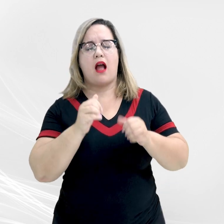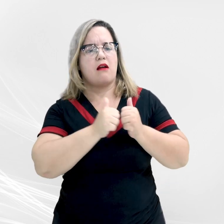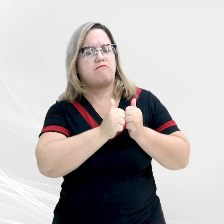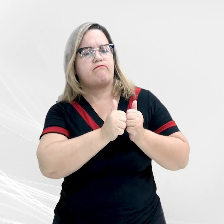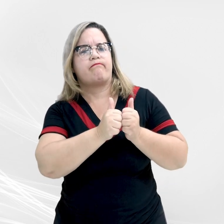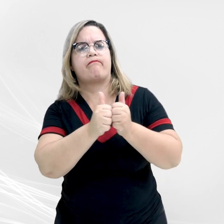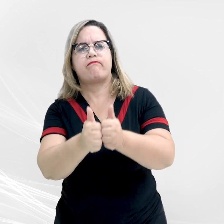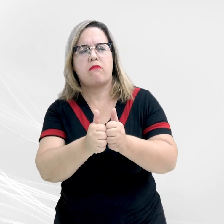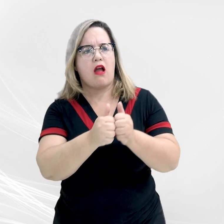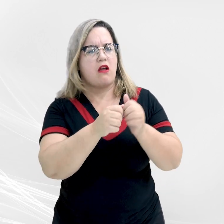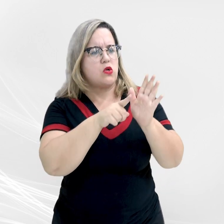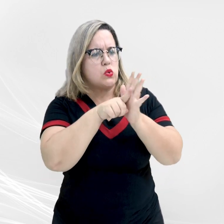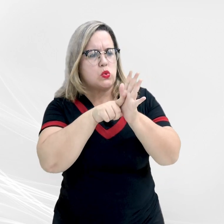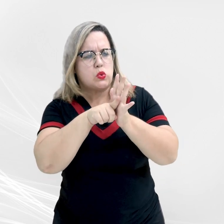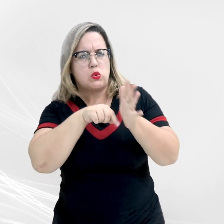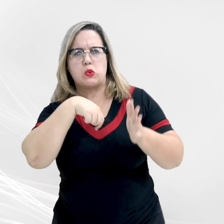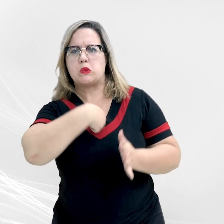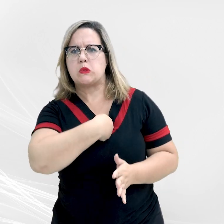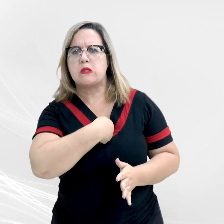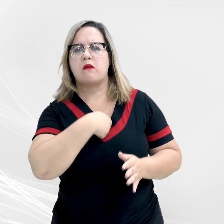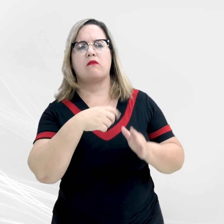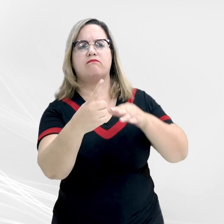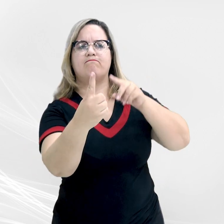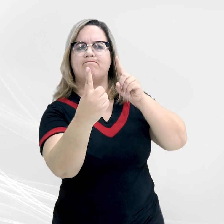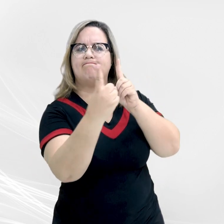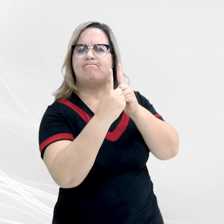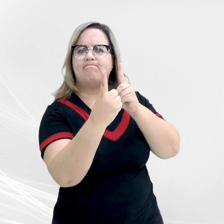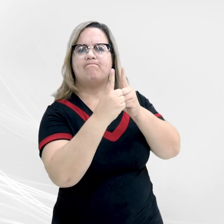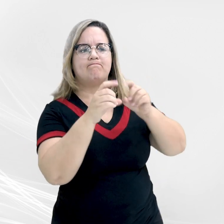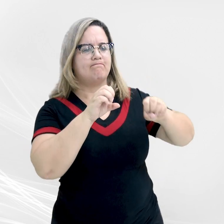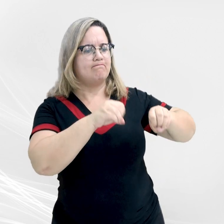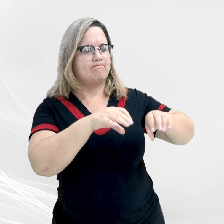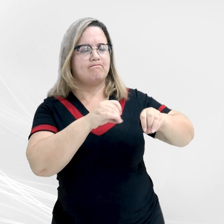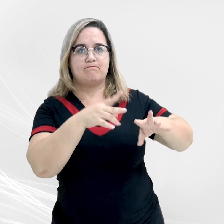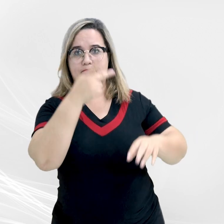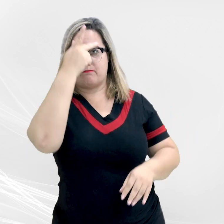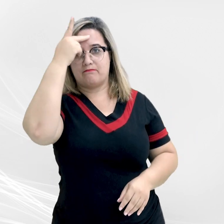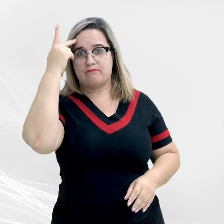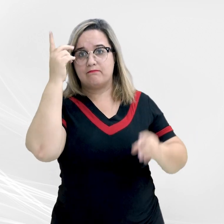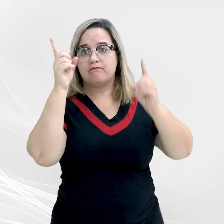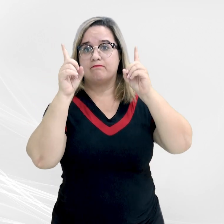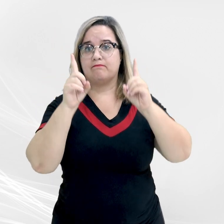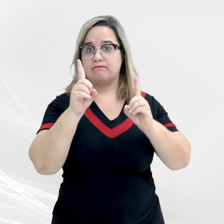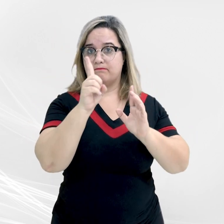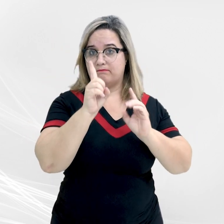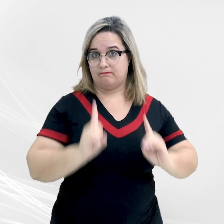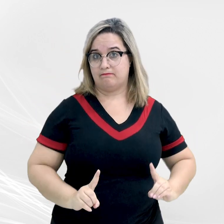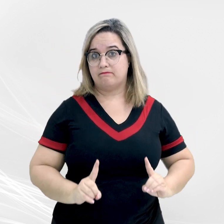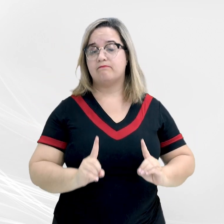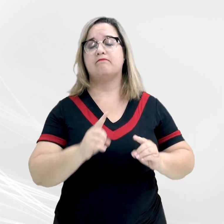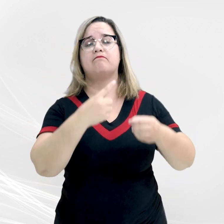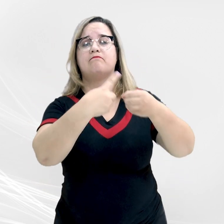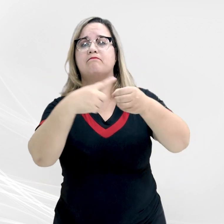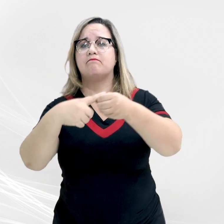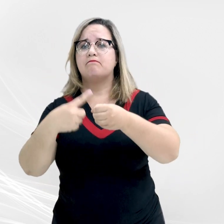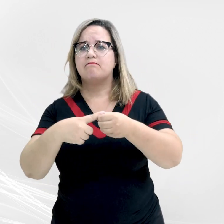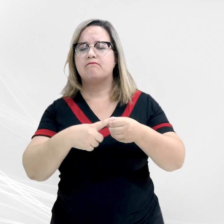acompanhar e fiscalizar o atendimento educacional para pessoas com deficiência nos municípios